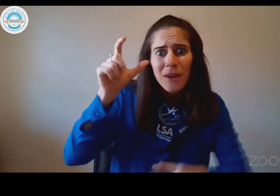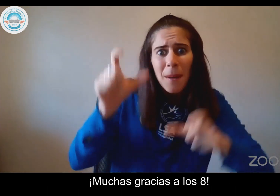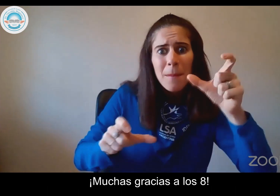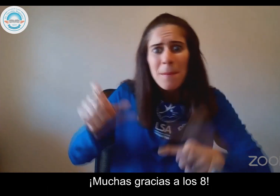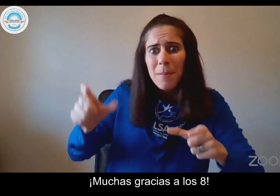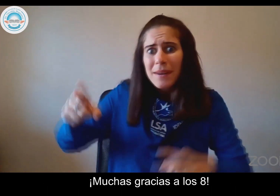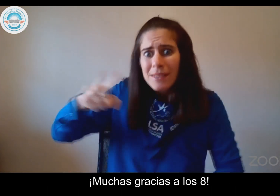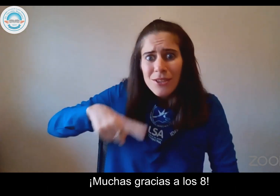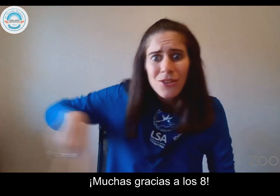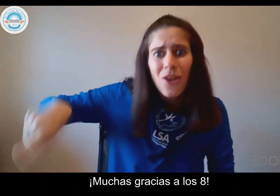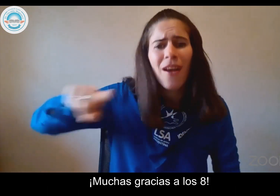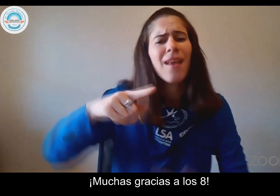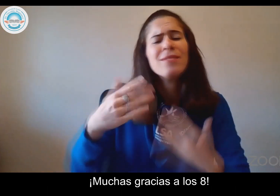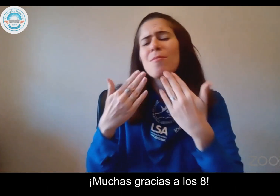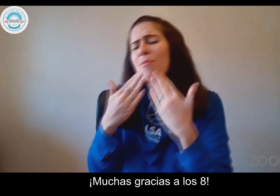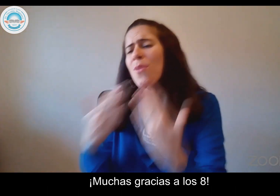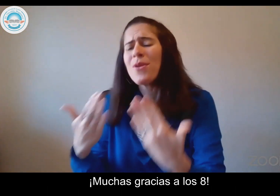Muchas gracias a los ocho.